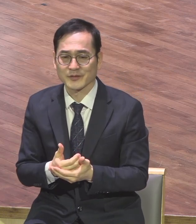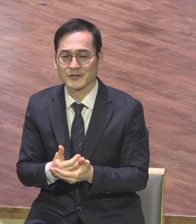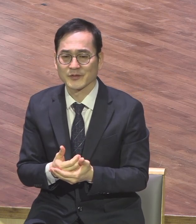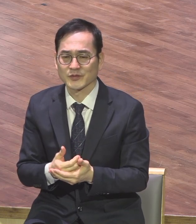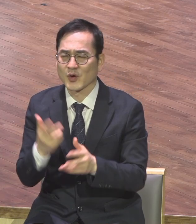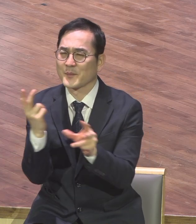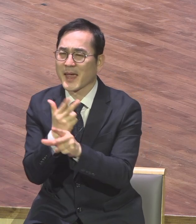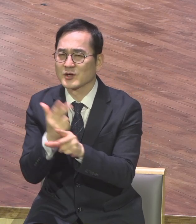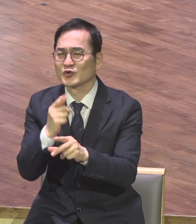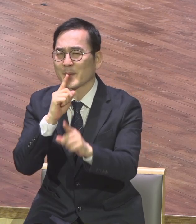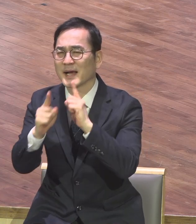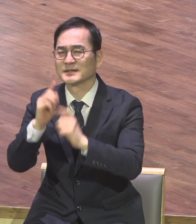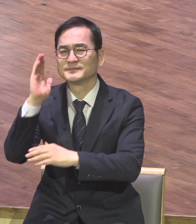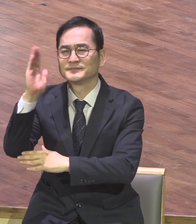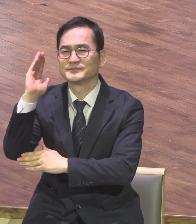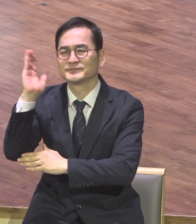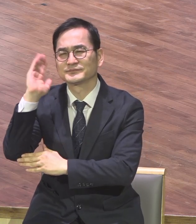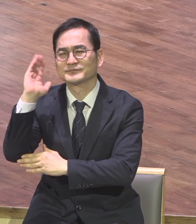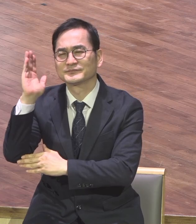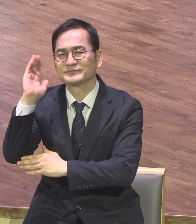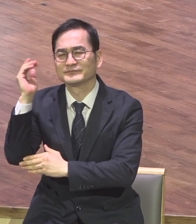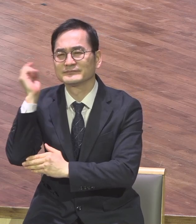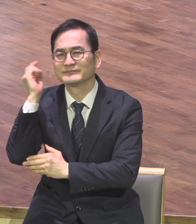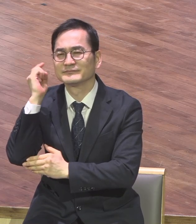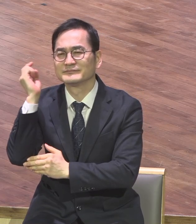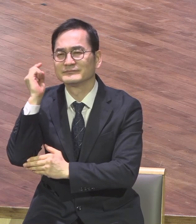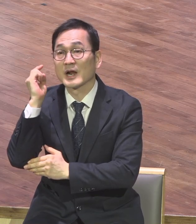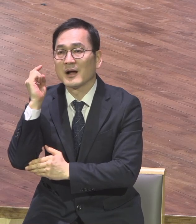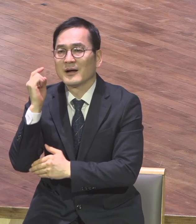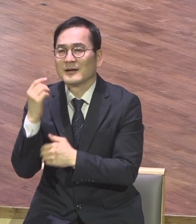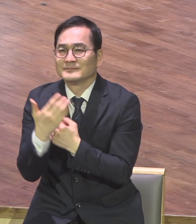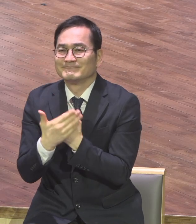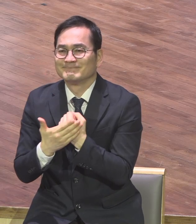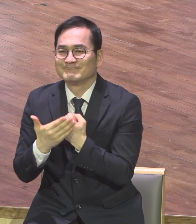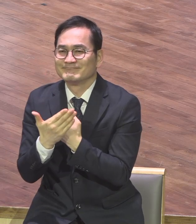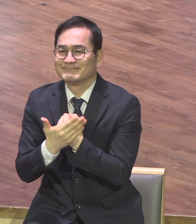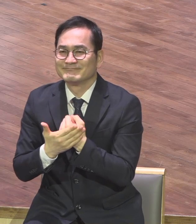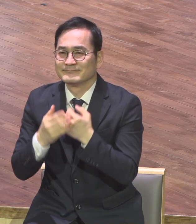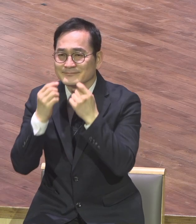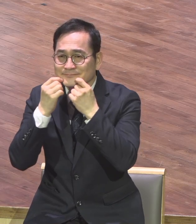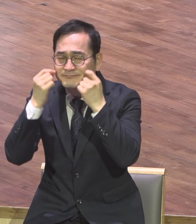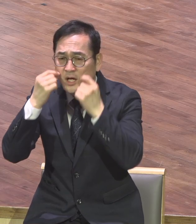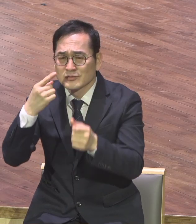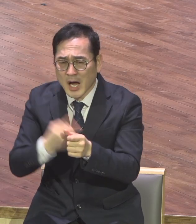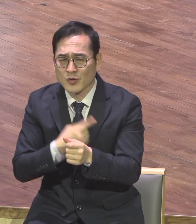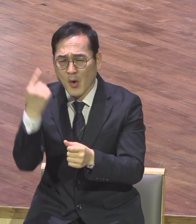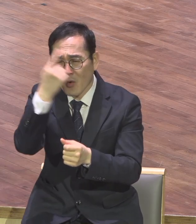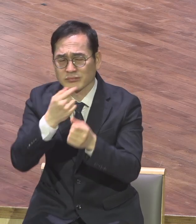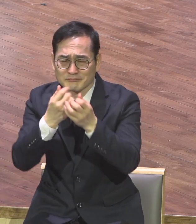주어지는 말씀의 은혜를 받으면 그것이 표출될 수밖에 없죠 은혜 받으니까